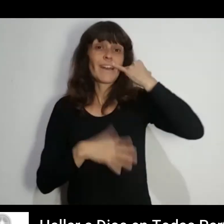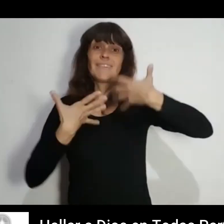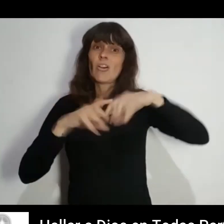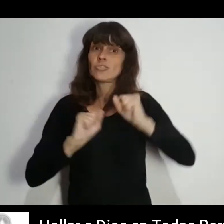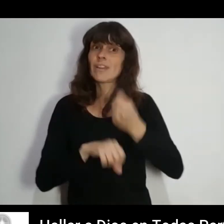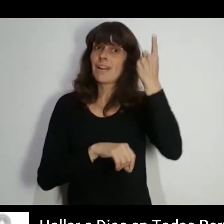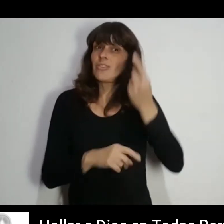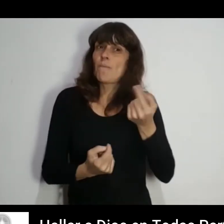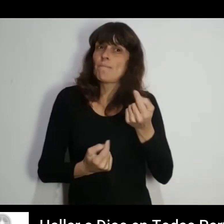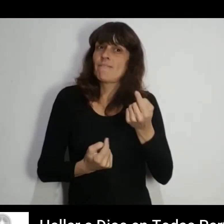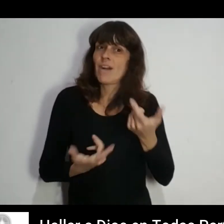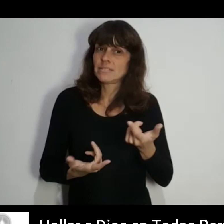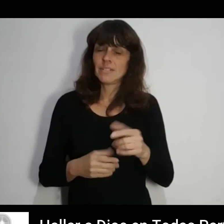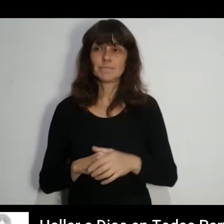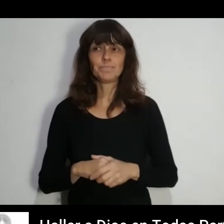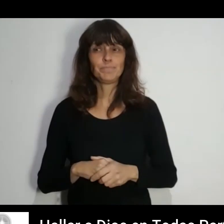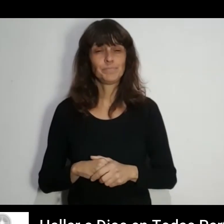encontrar a Dios más fácilmente